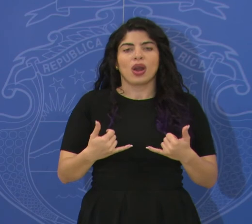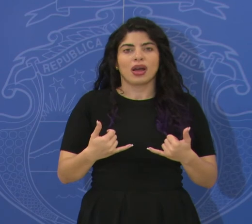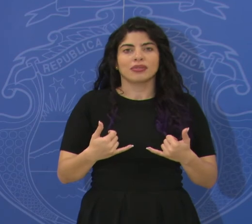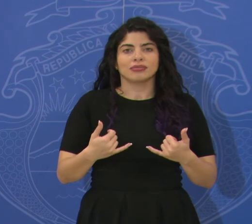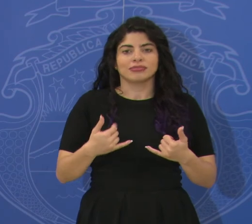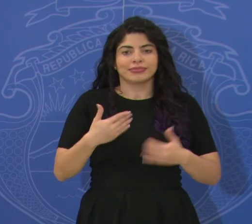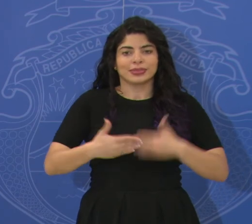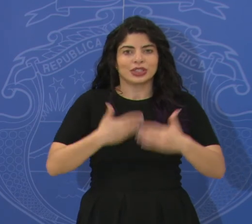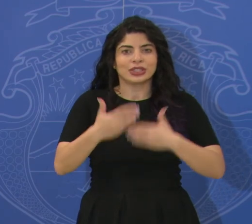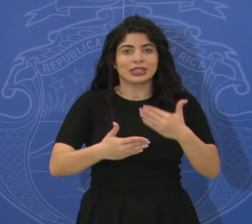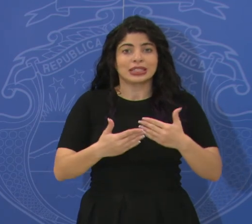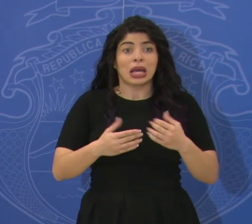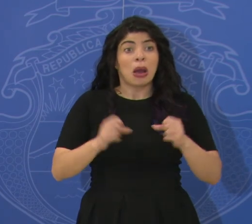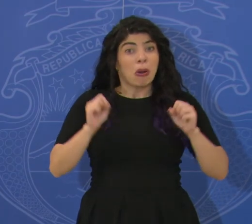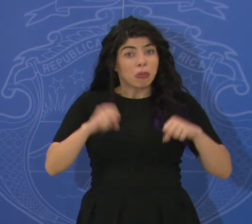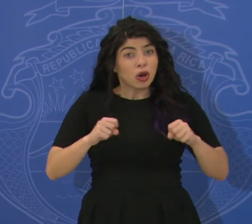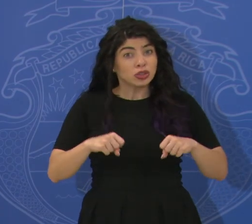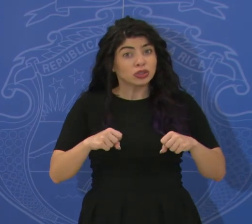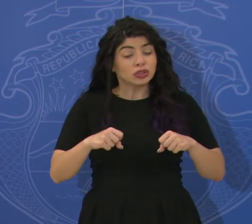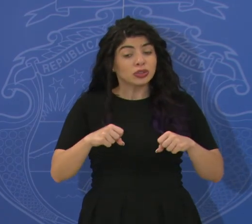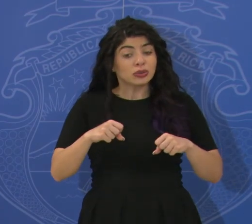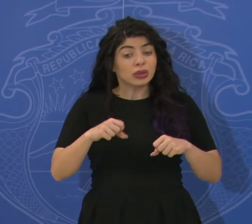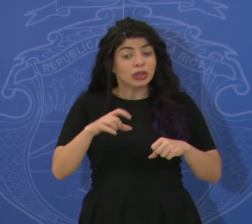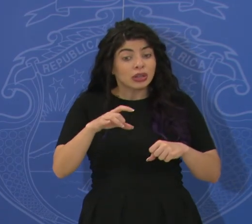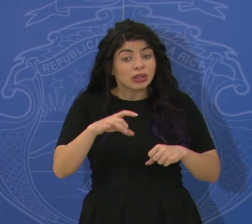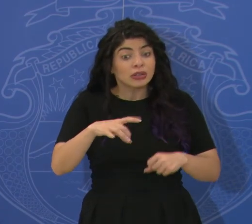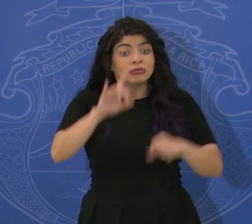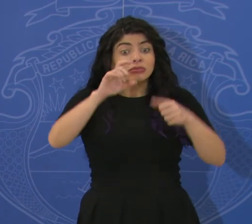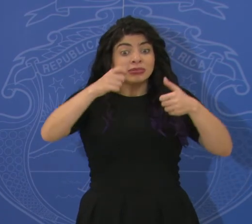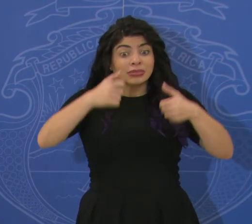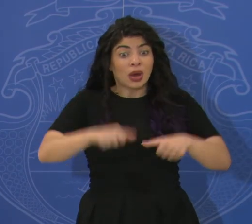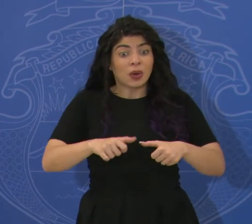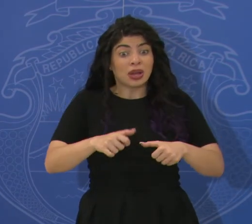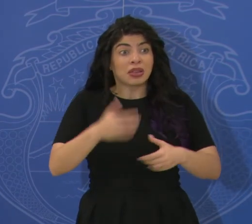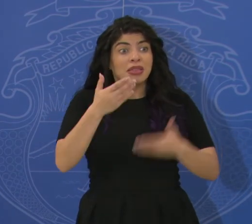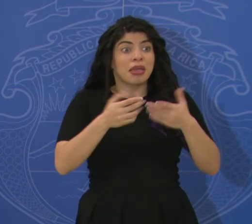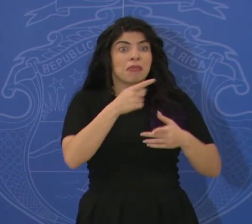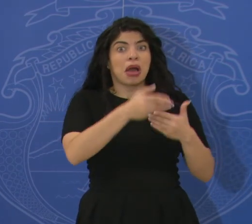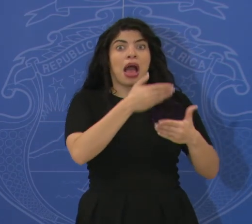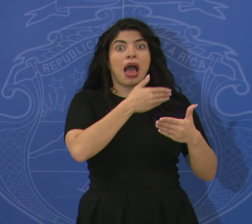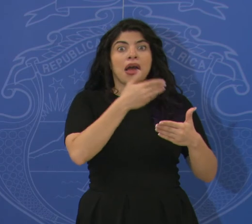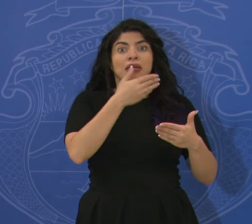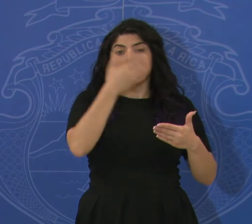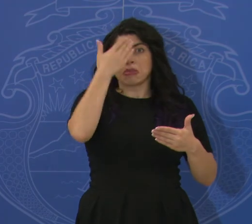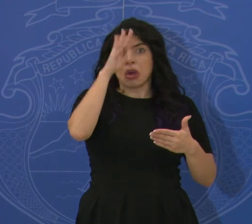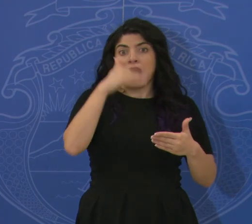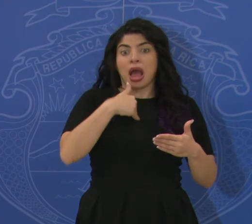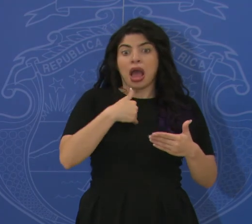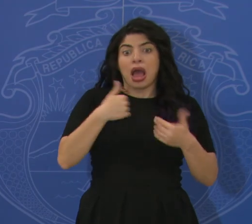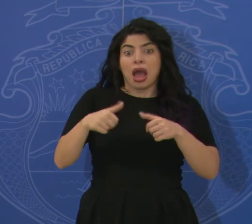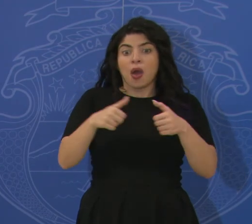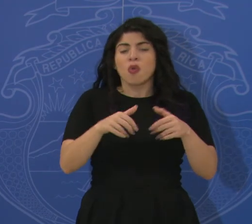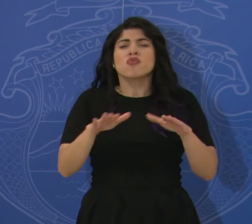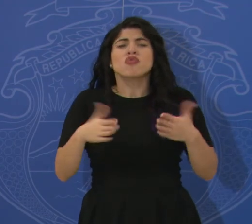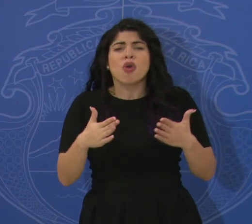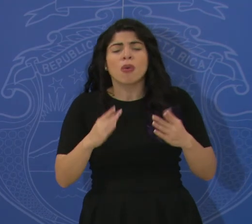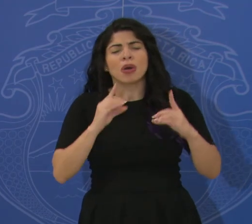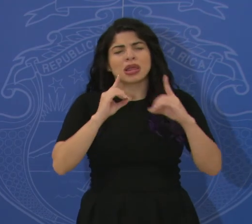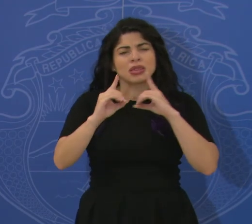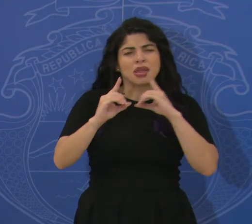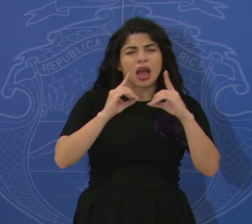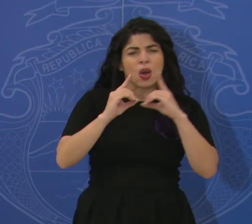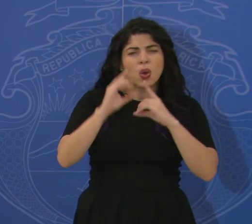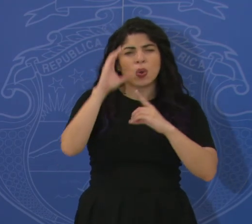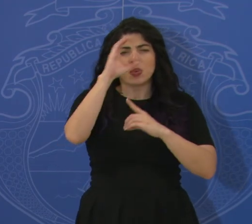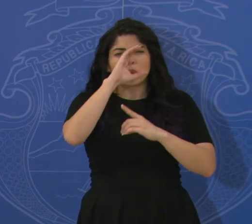¿Es posible encontrar acuerdos que no necesariamente usted sabía de previo que existían? Mediante el diálogo y la búsqueda de